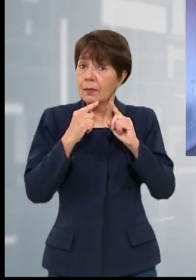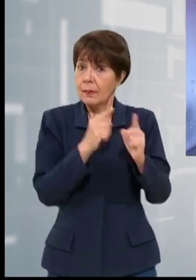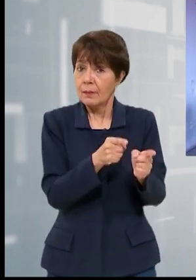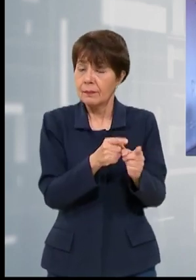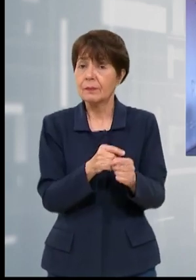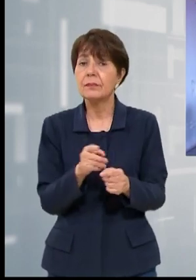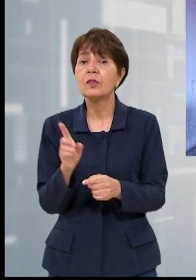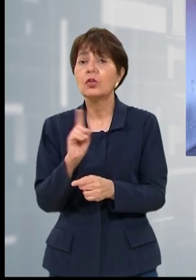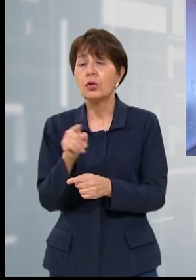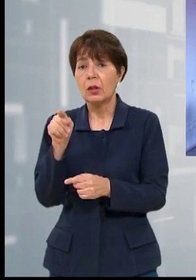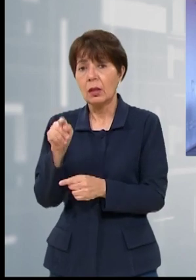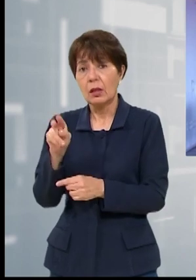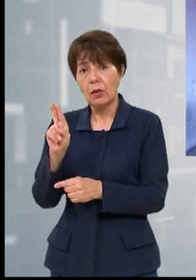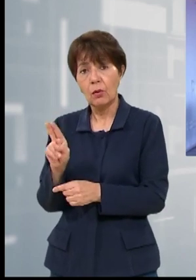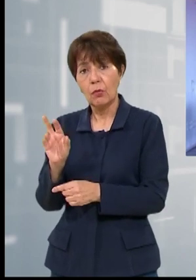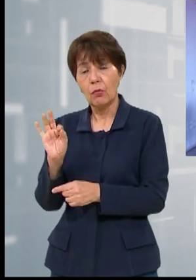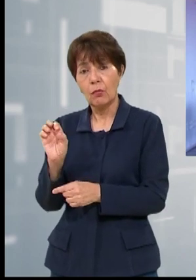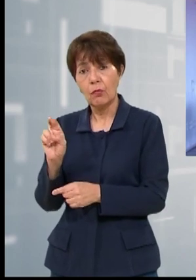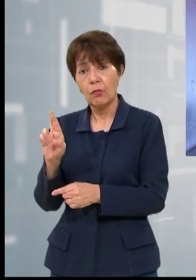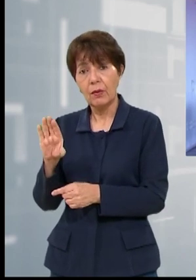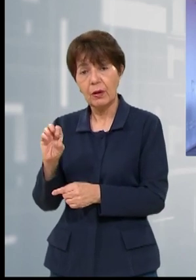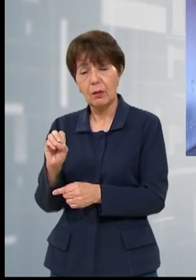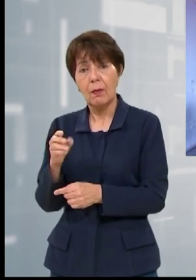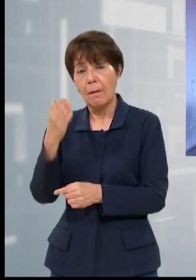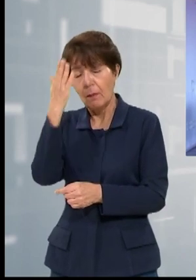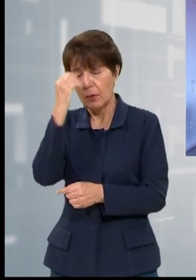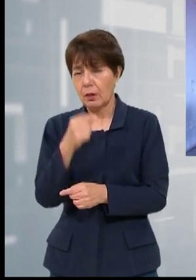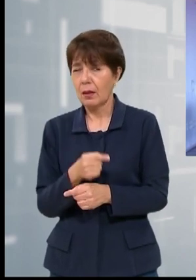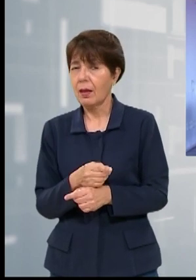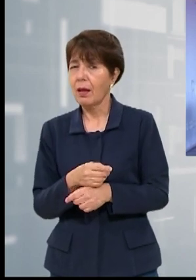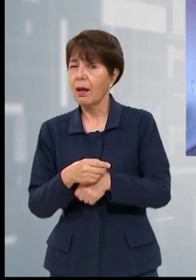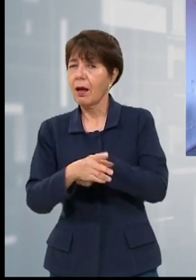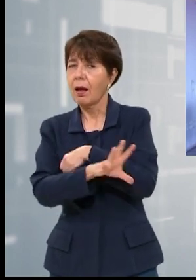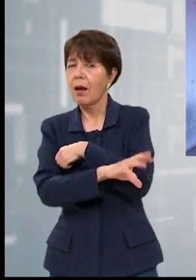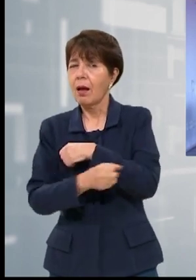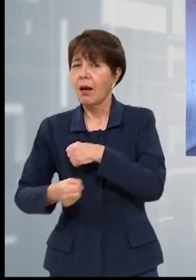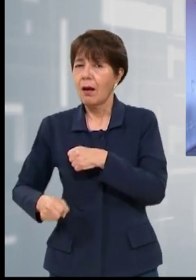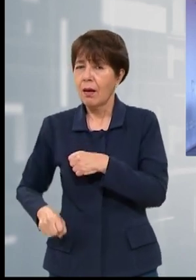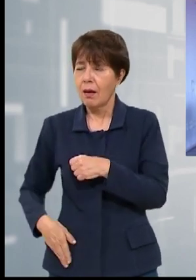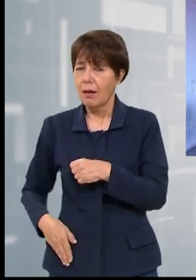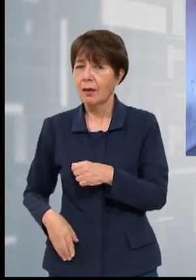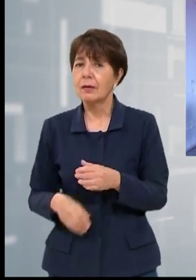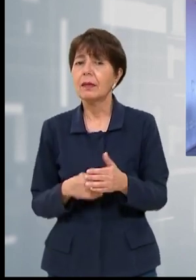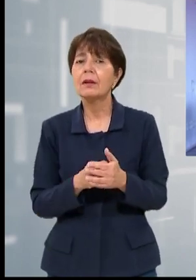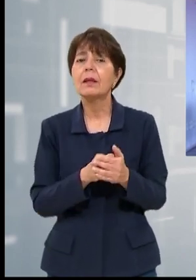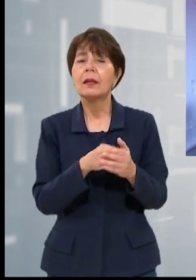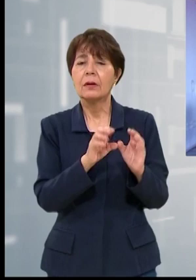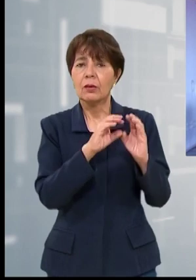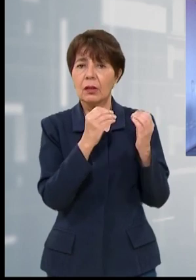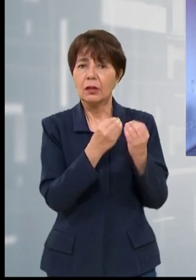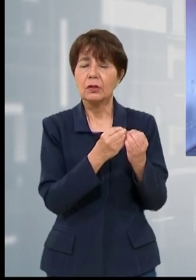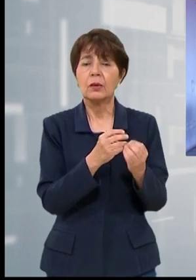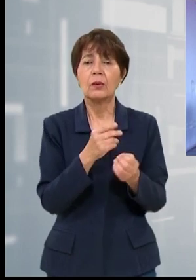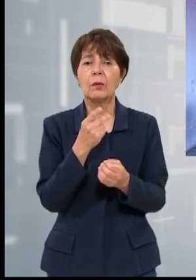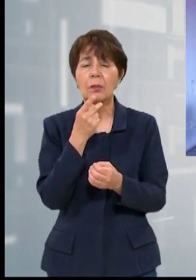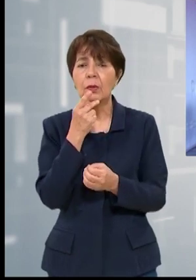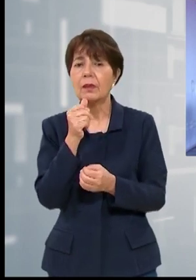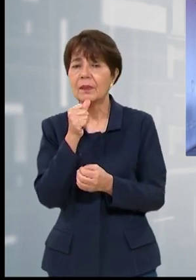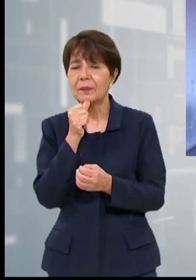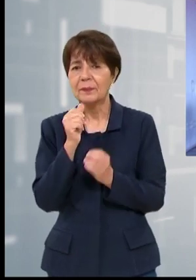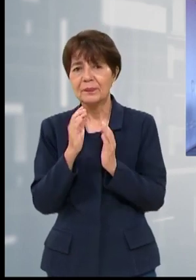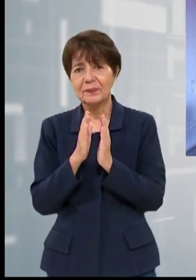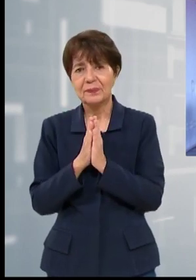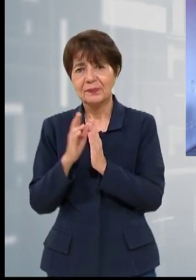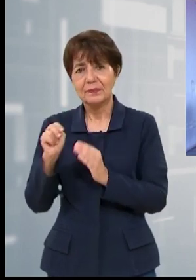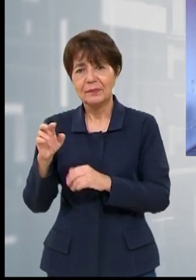ante la UFERCO por supuestos actos de corrupción en la contratación de alianzas público-privadas que dio vida a E.H. Desde